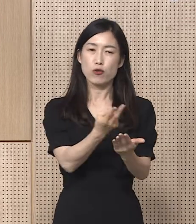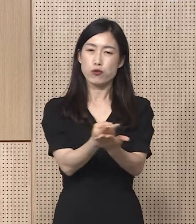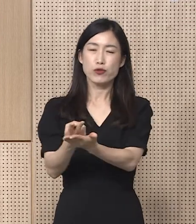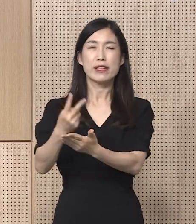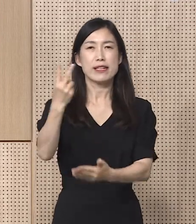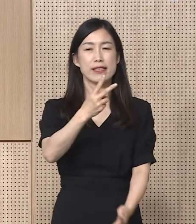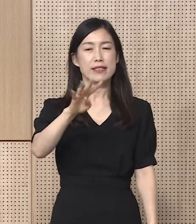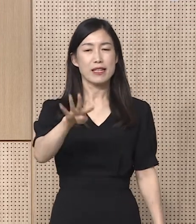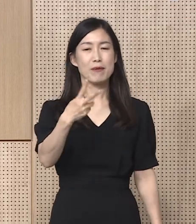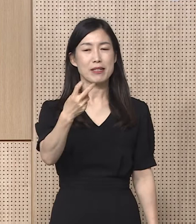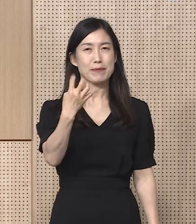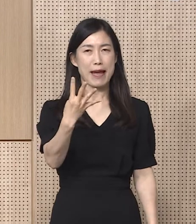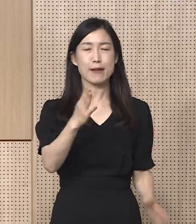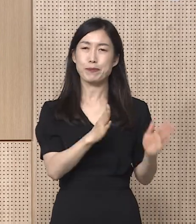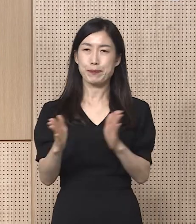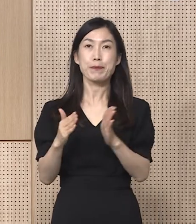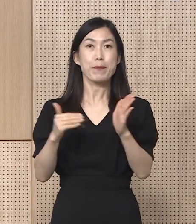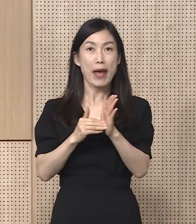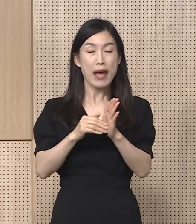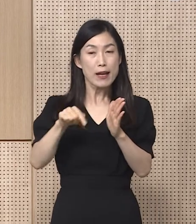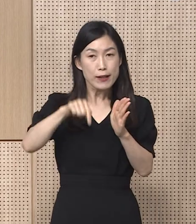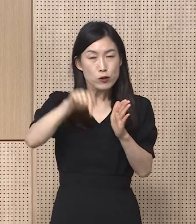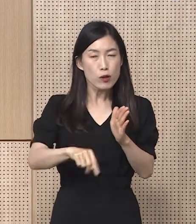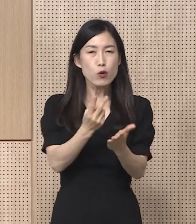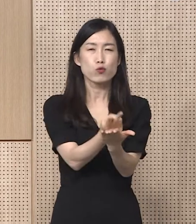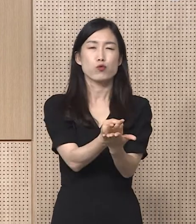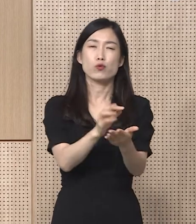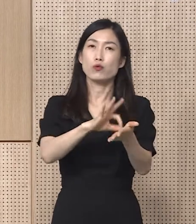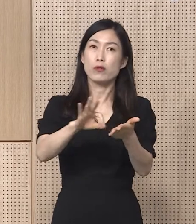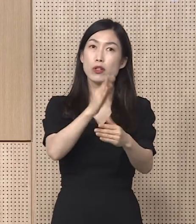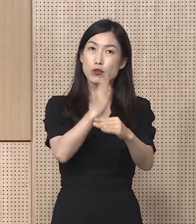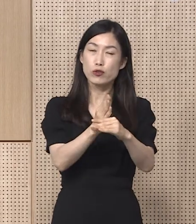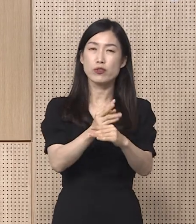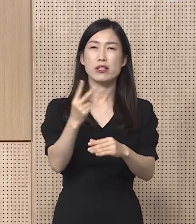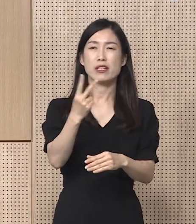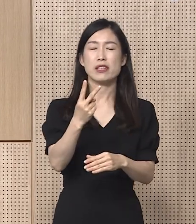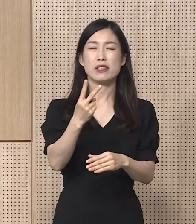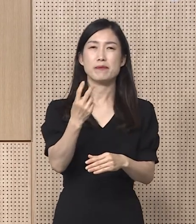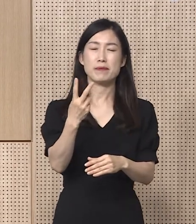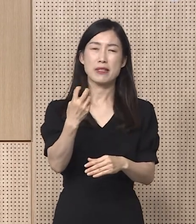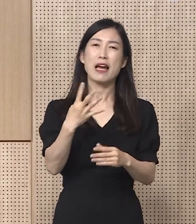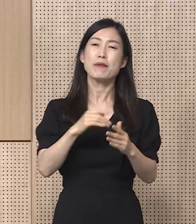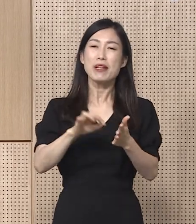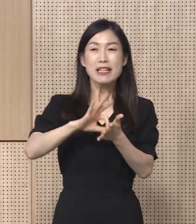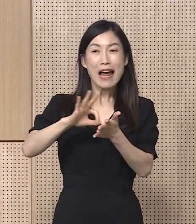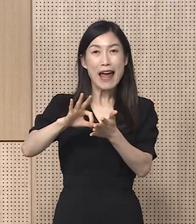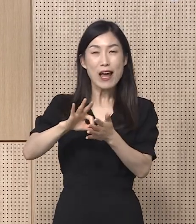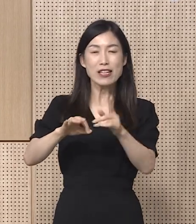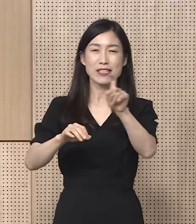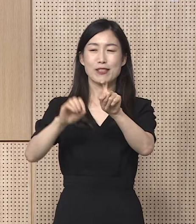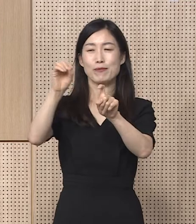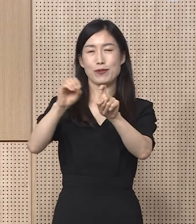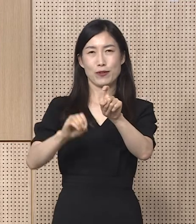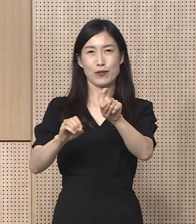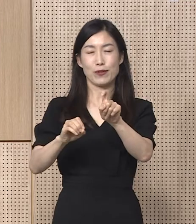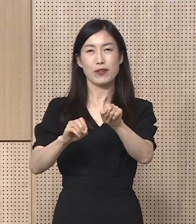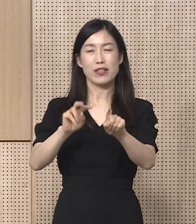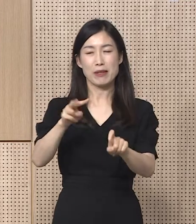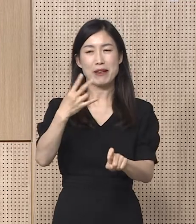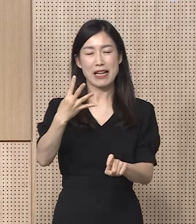,424병상입니다. 현재 248병상을 사용하고 있으며 병상 가동률은 10%입니다.